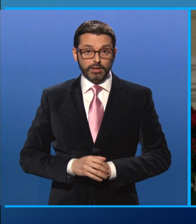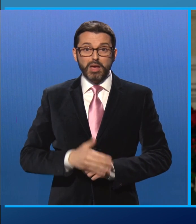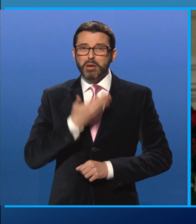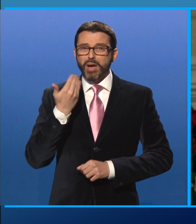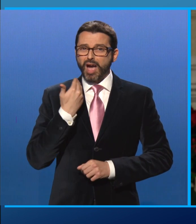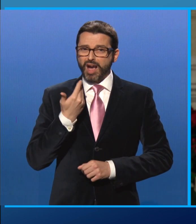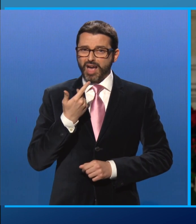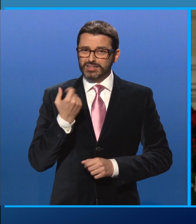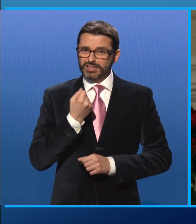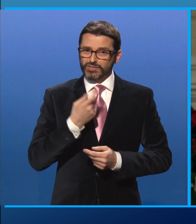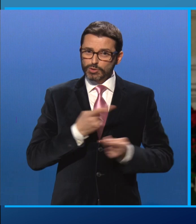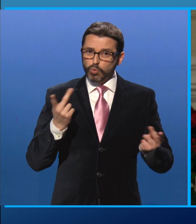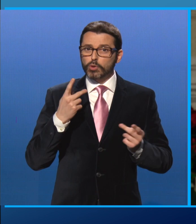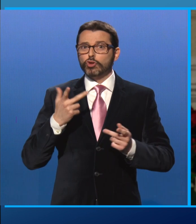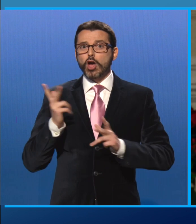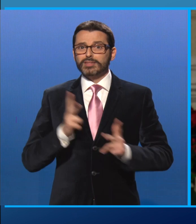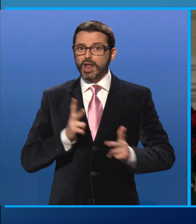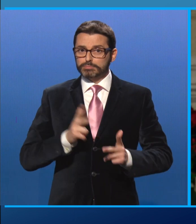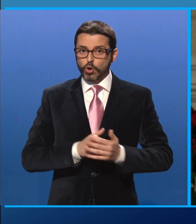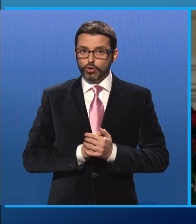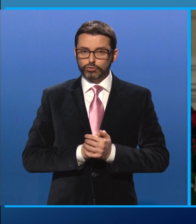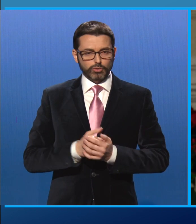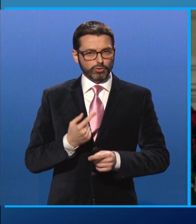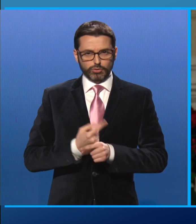trasporto. Non ci devono essere, cittadini di serie B.